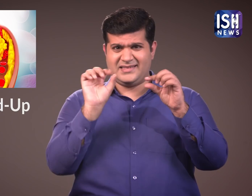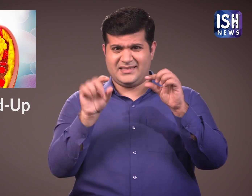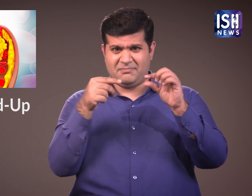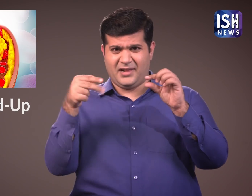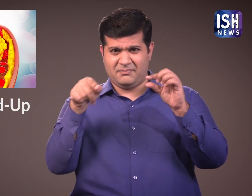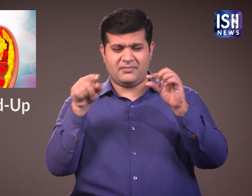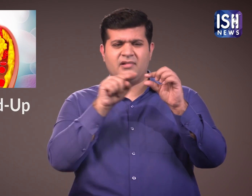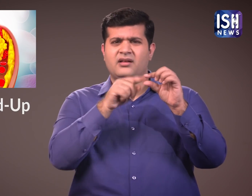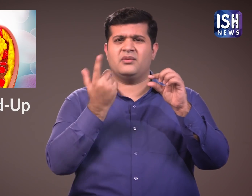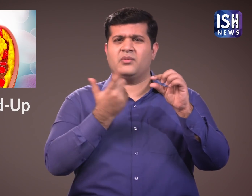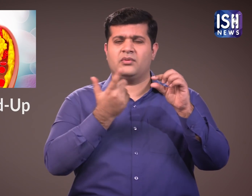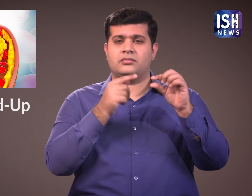सकता है